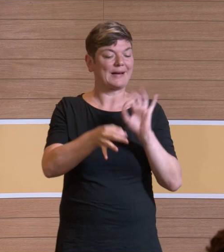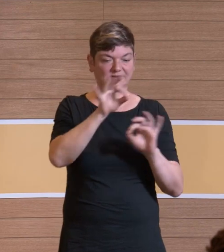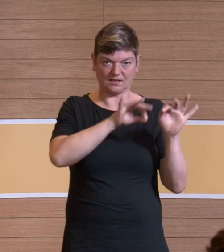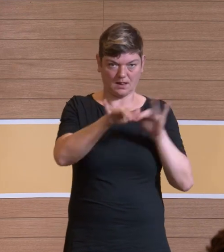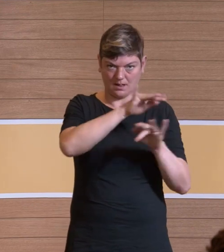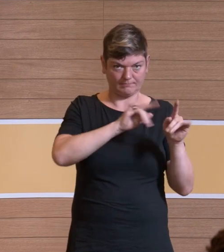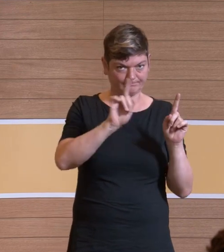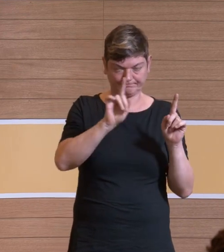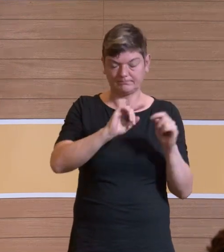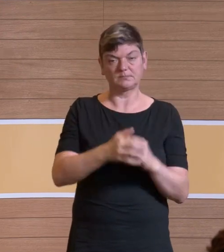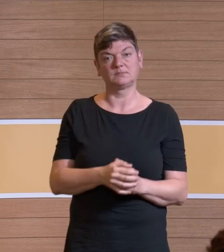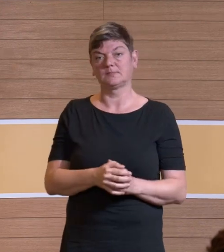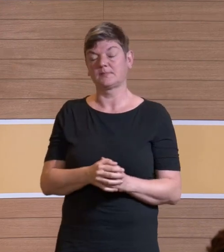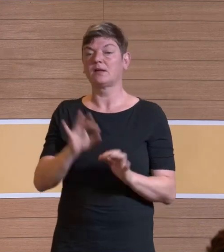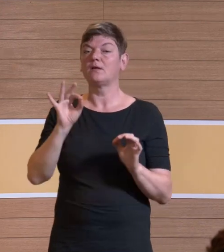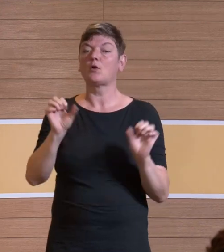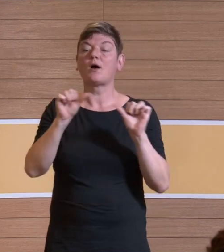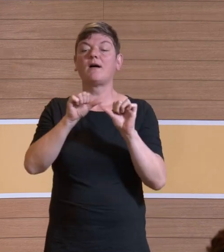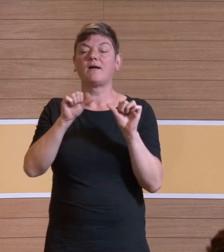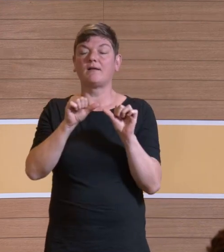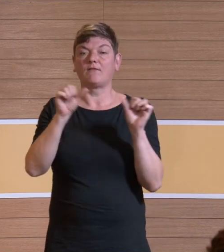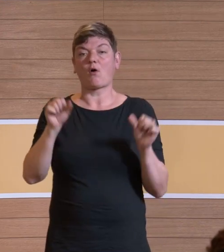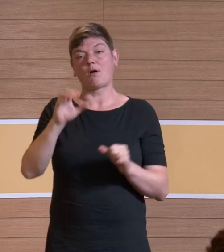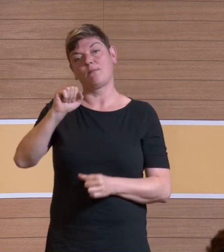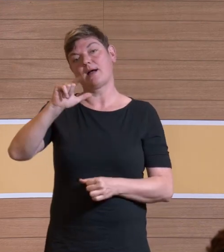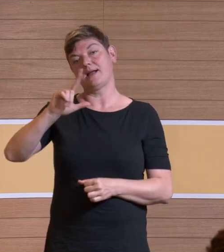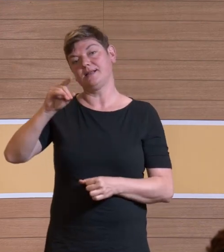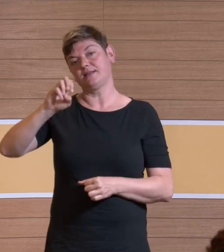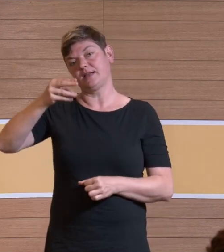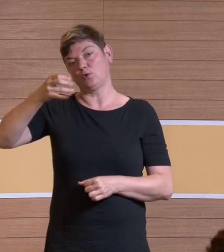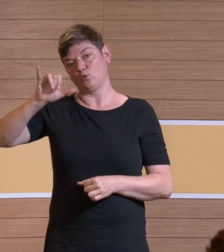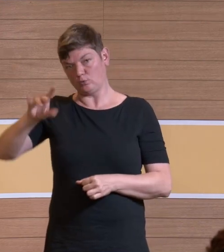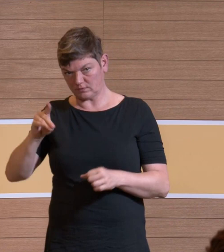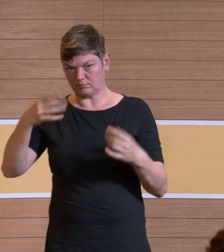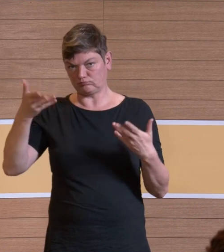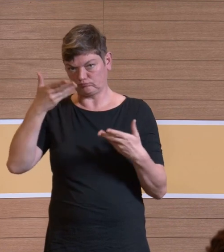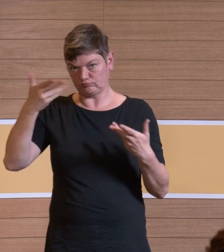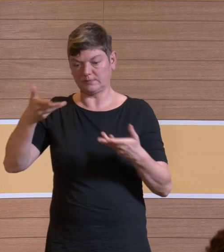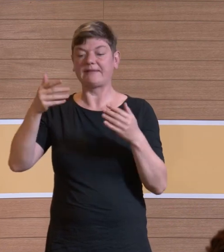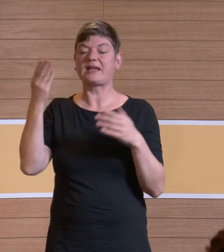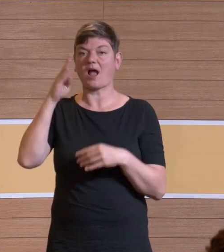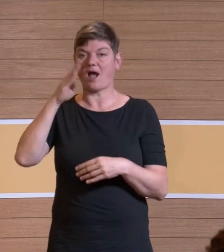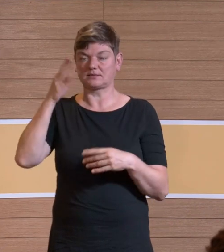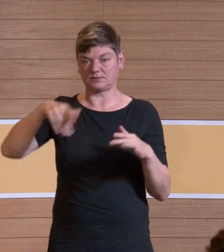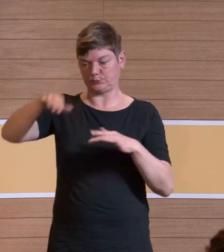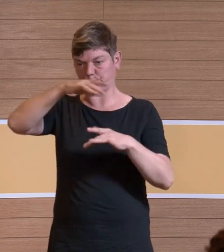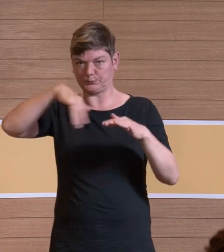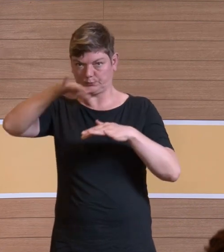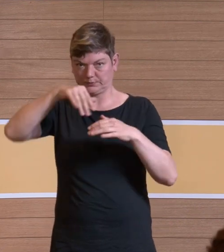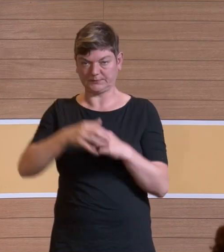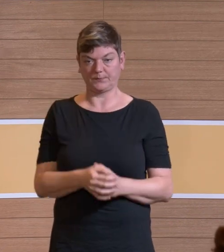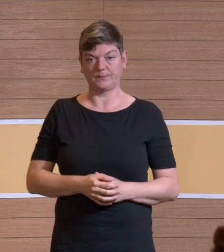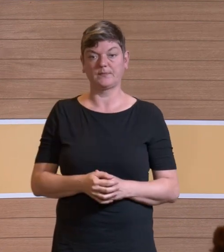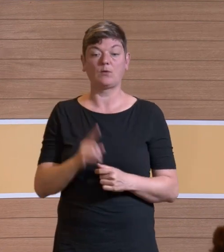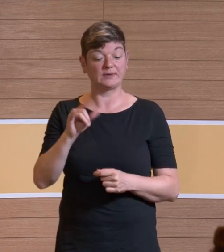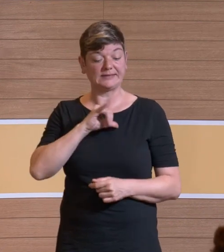für Formaldehyd und andere Parameter auf der Gasseite. Und spannenderweise, die kommen